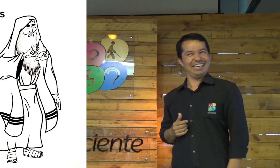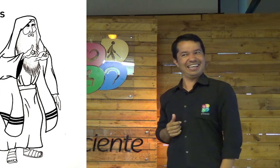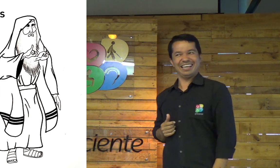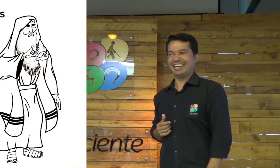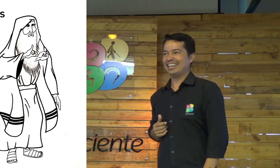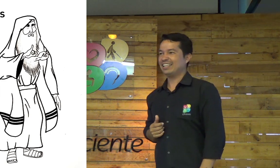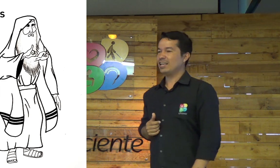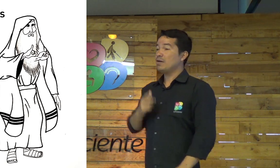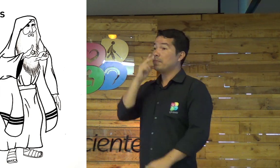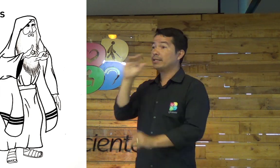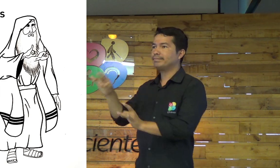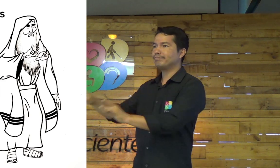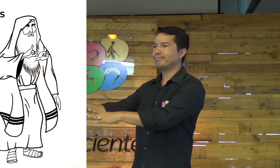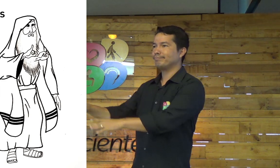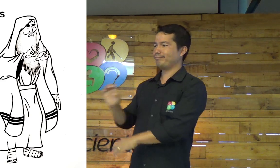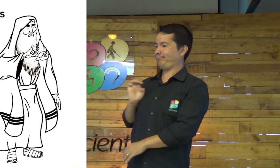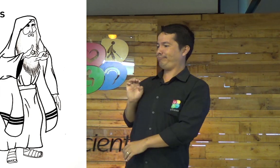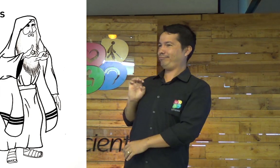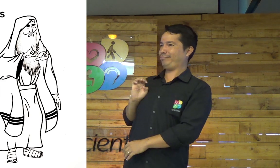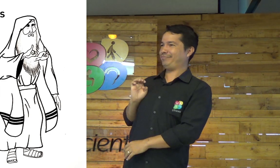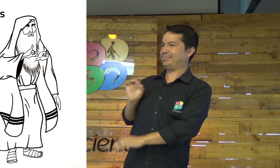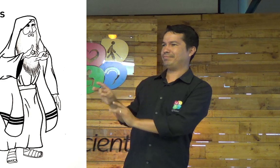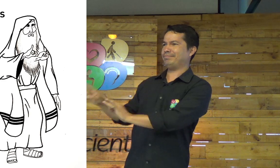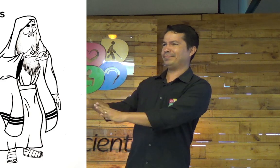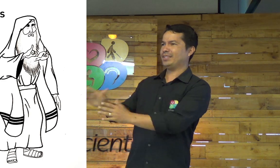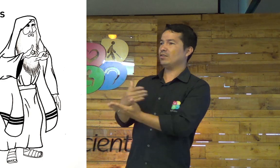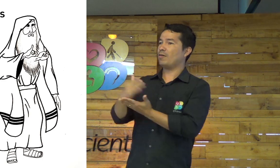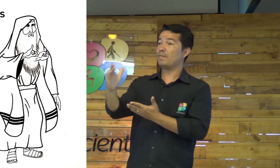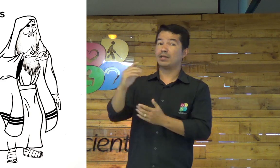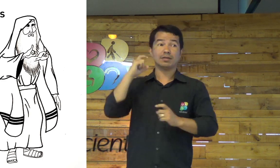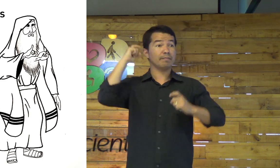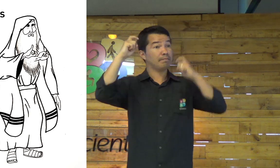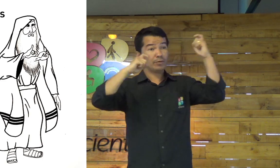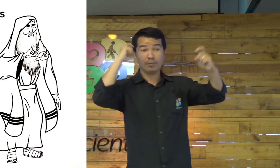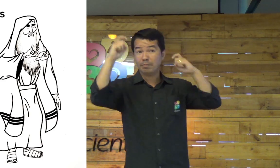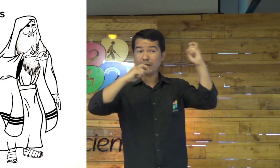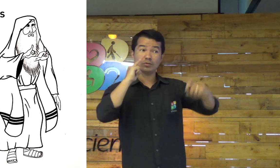anunciar a palavra de Deus. Ele rejeitou ali a sua riqueza.